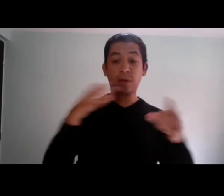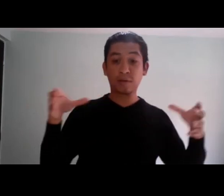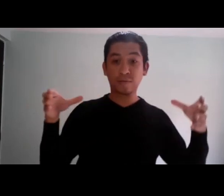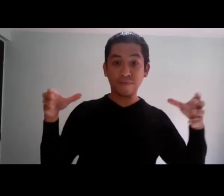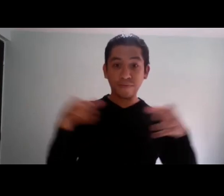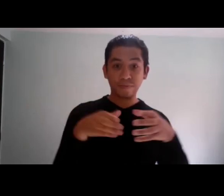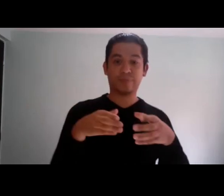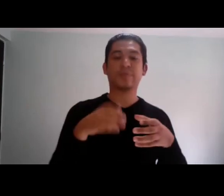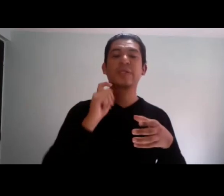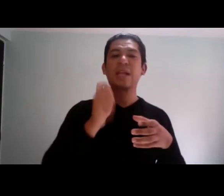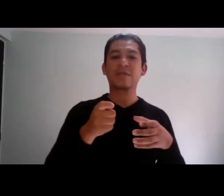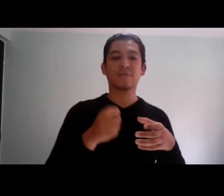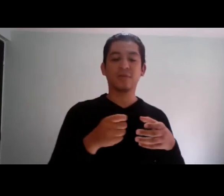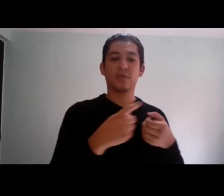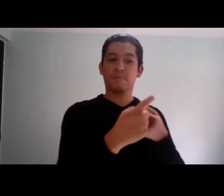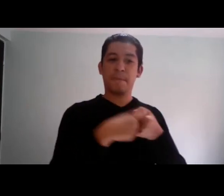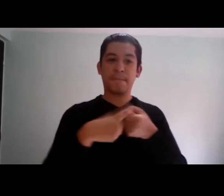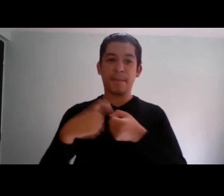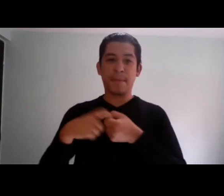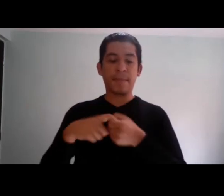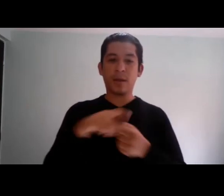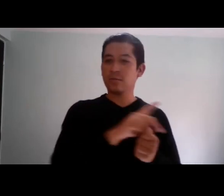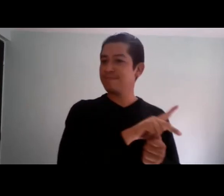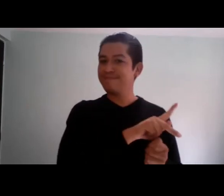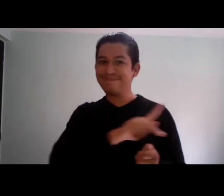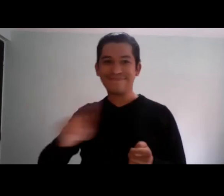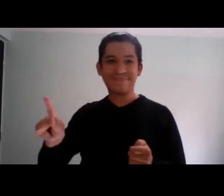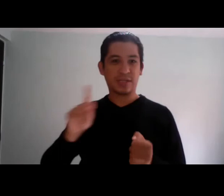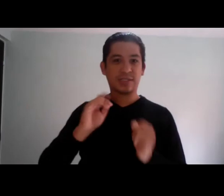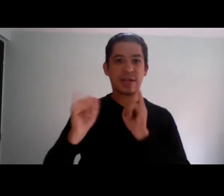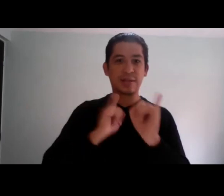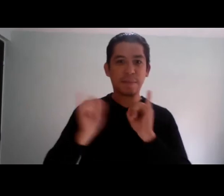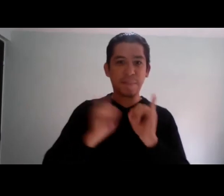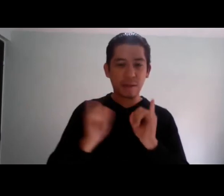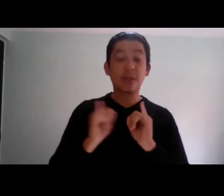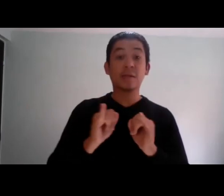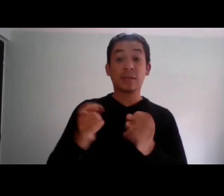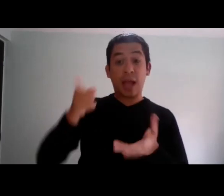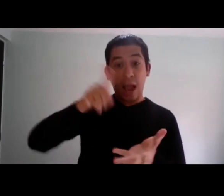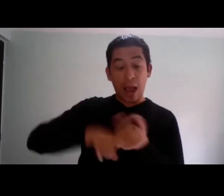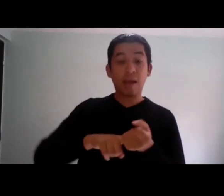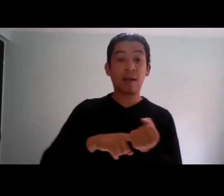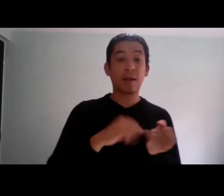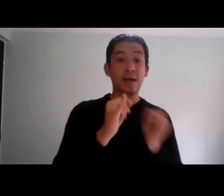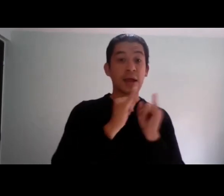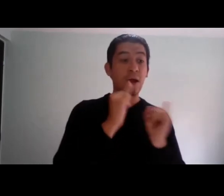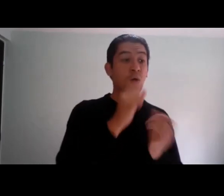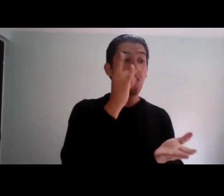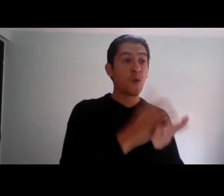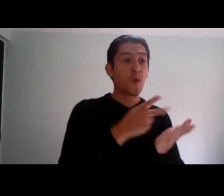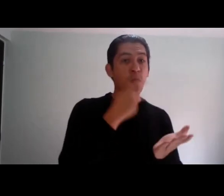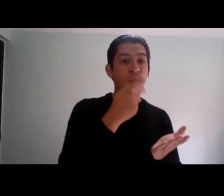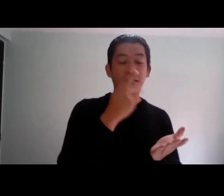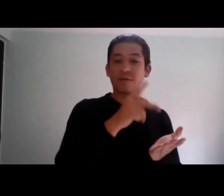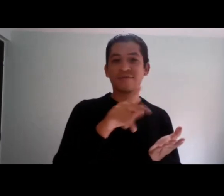la red de traductores e intérpretes de lengua de señas. Pues la intención de la red es